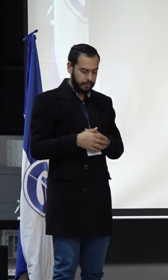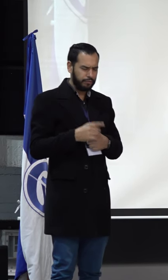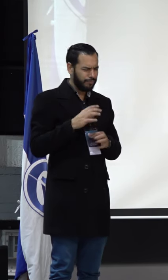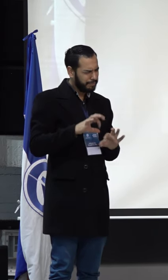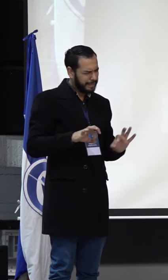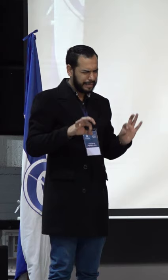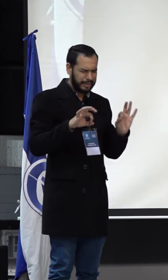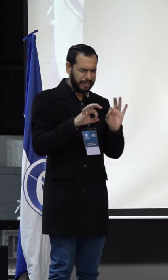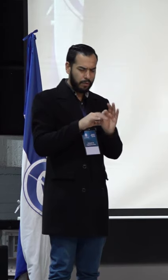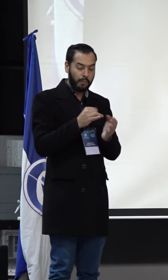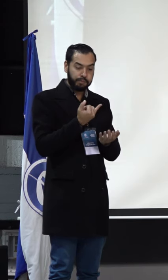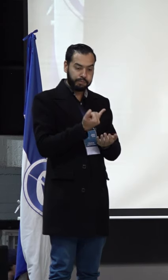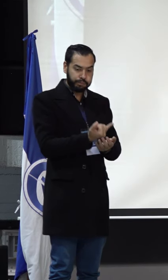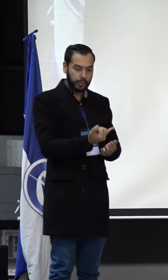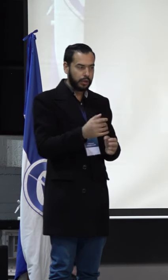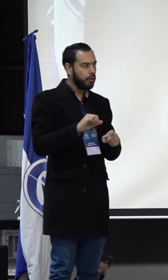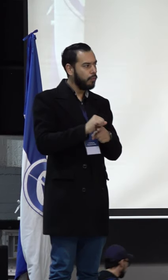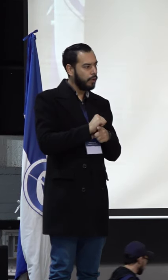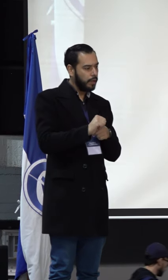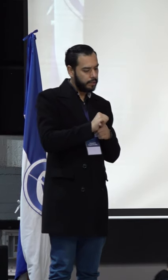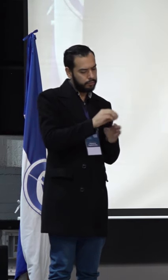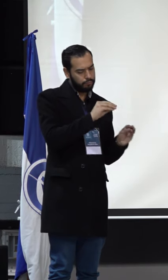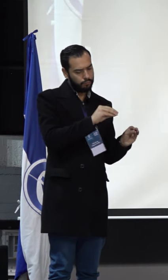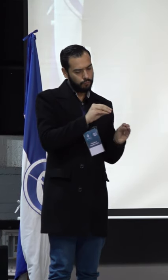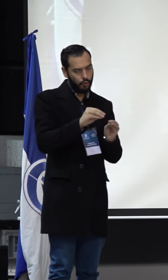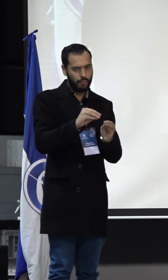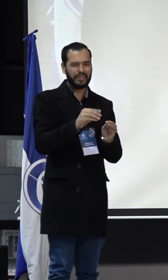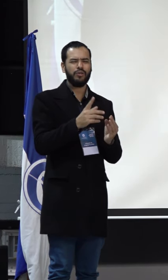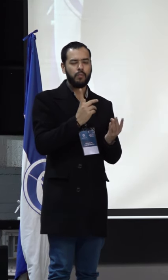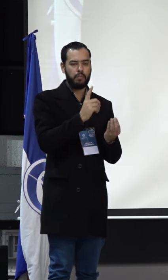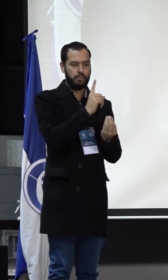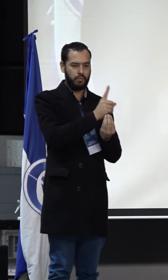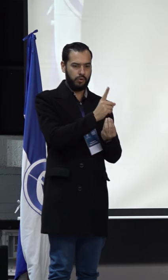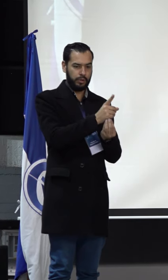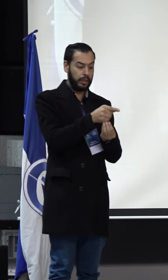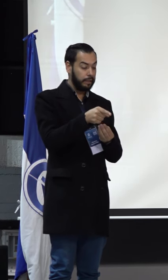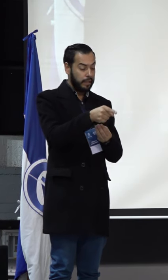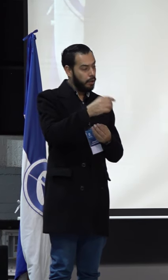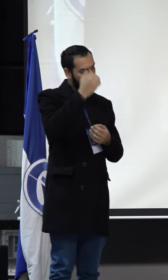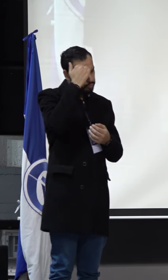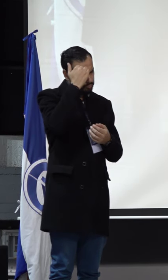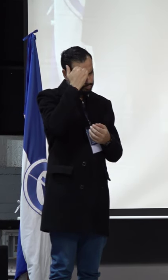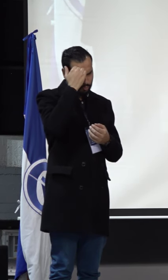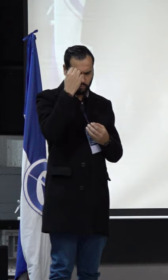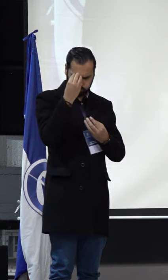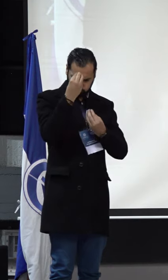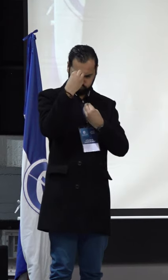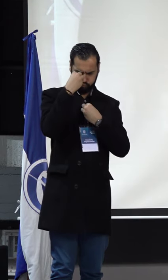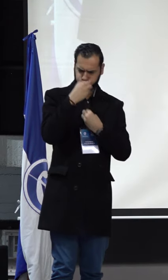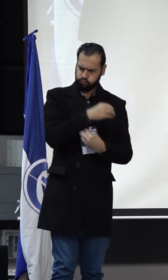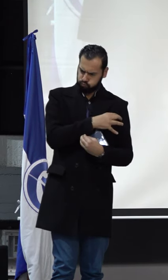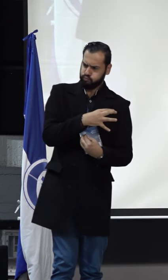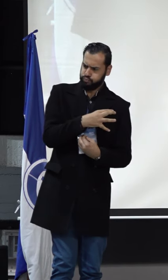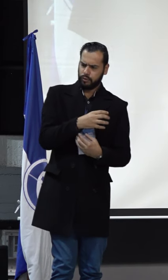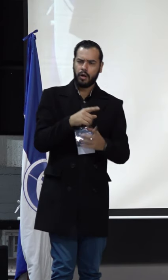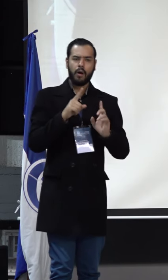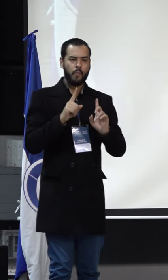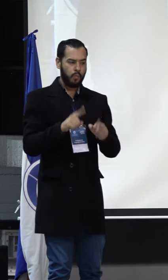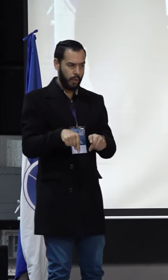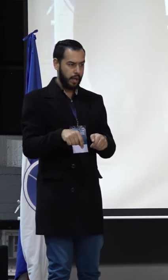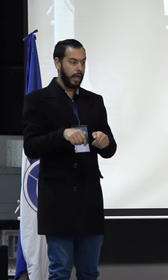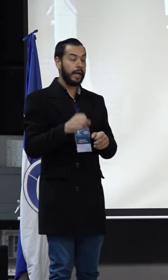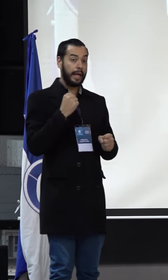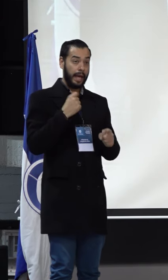realizar un ejercicio de formación política donde el maestro cada vez se empodere más y en este caso donde el egresado a la